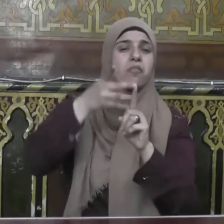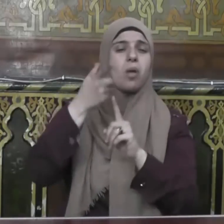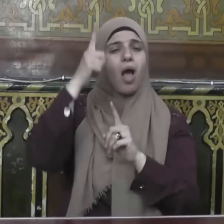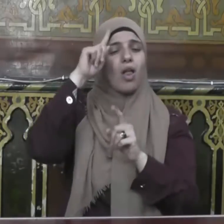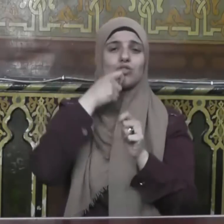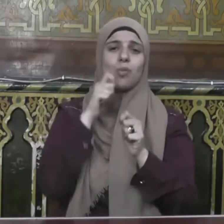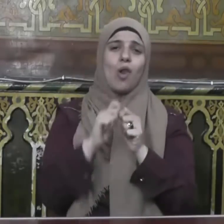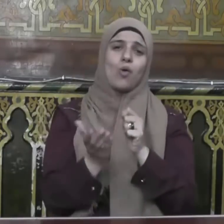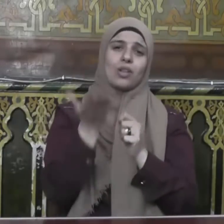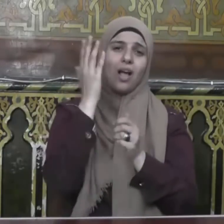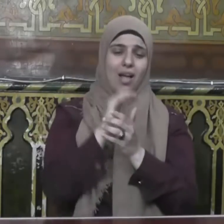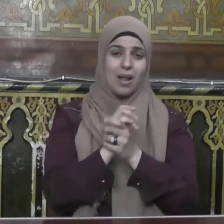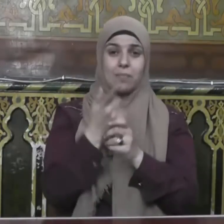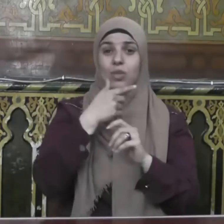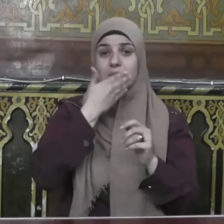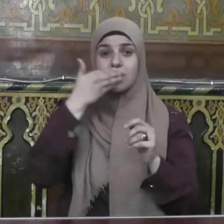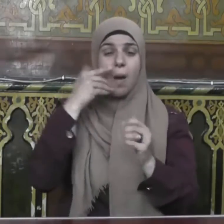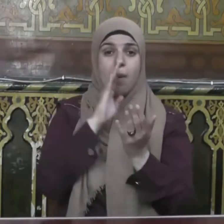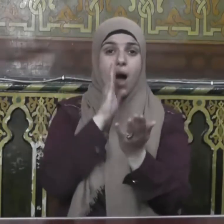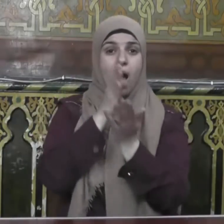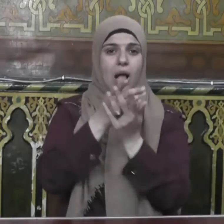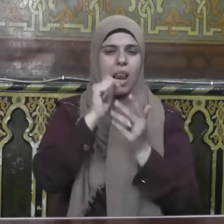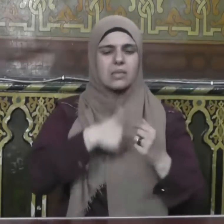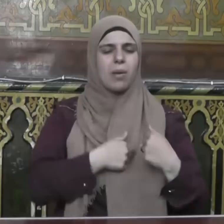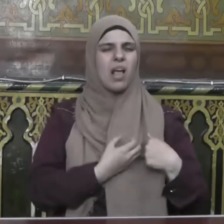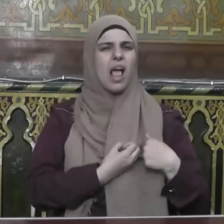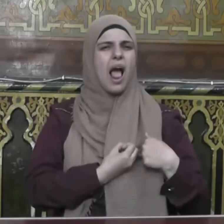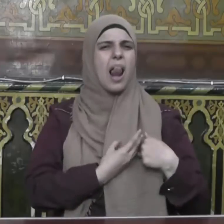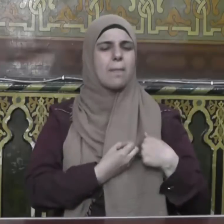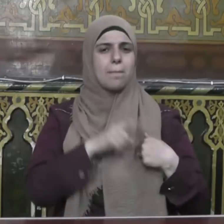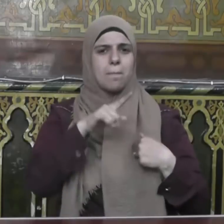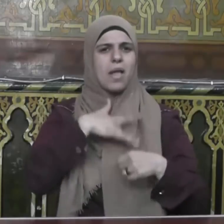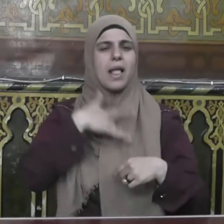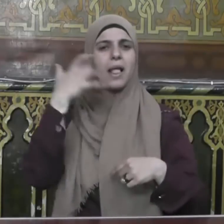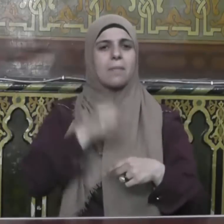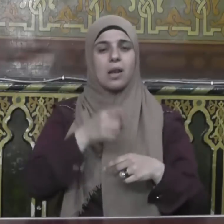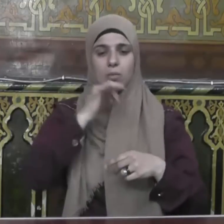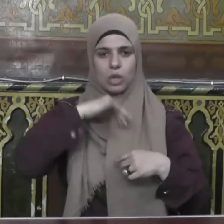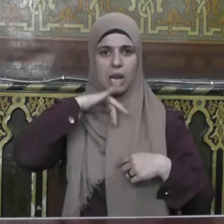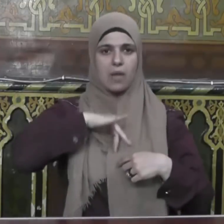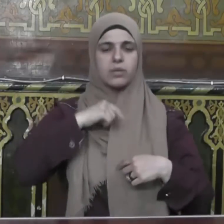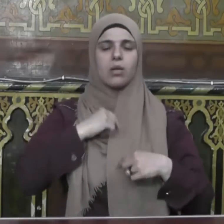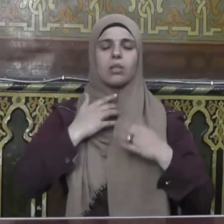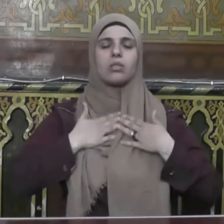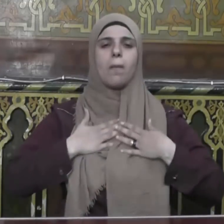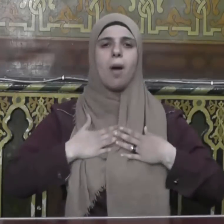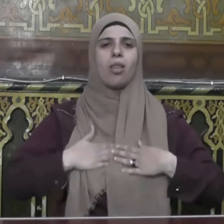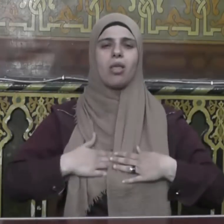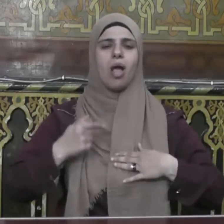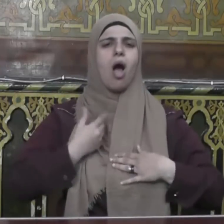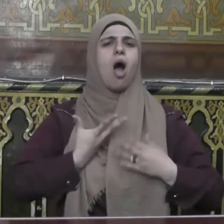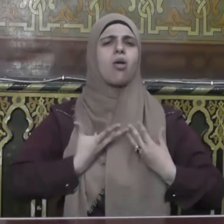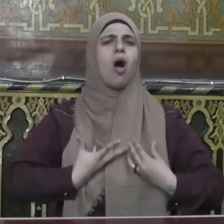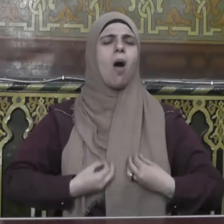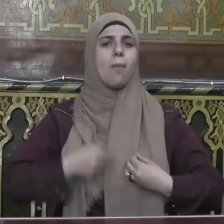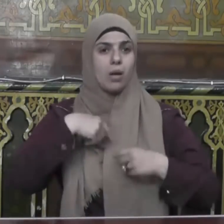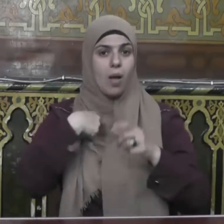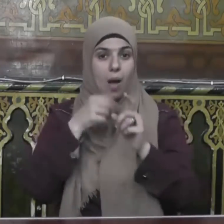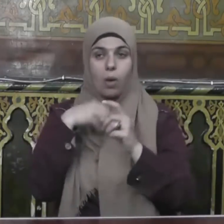الحقيقي ينبع من هذا الإيمان فيبث في النفس السكينة والطمأنينة ومراقبة الله عز